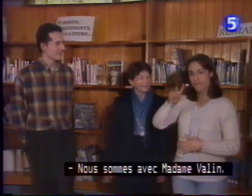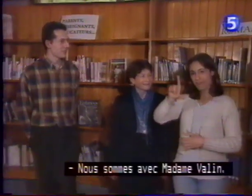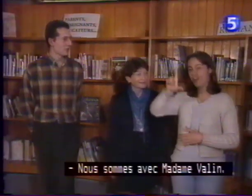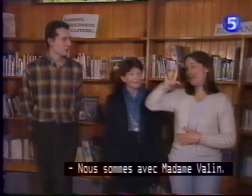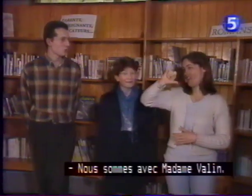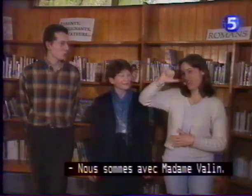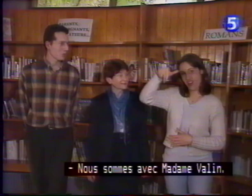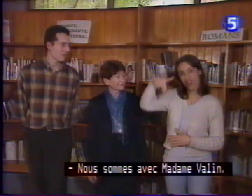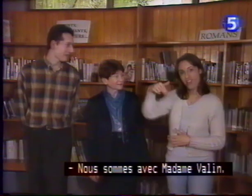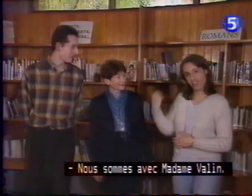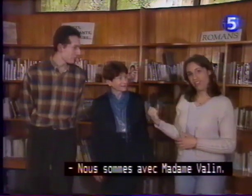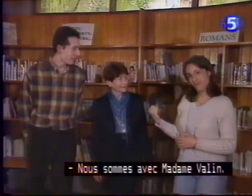Nous sommes avec Madame Vallin.